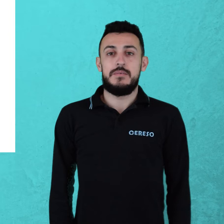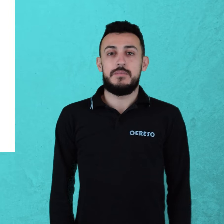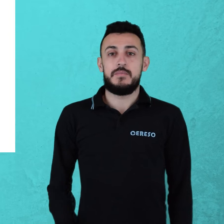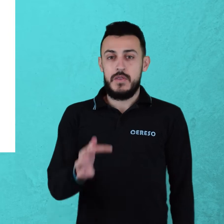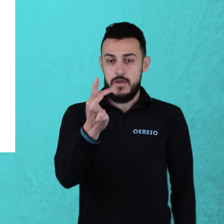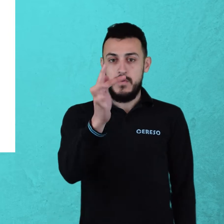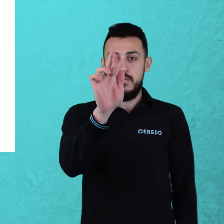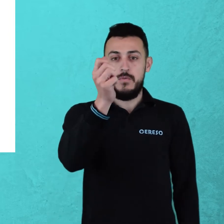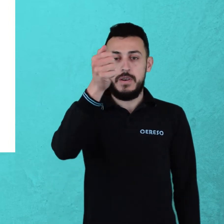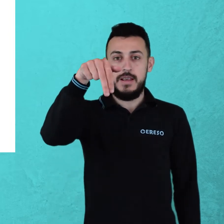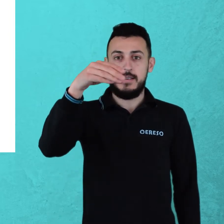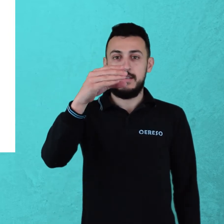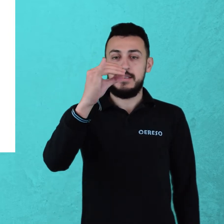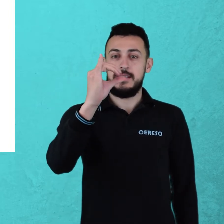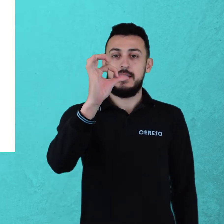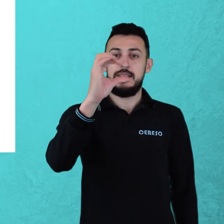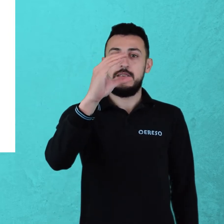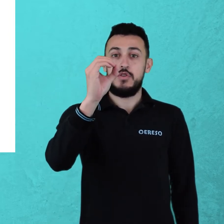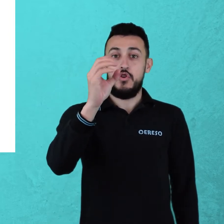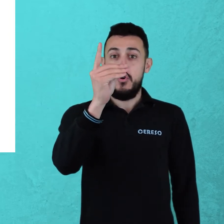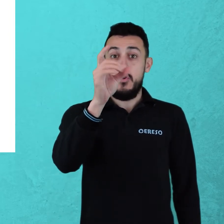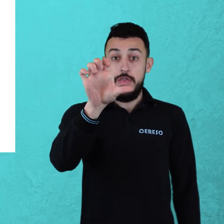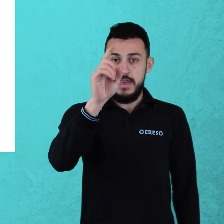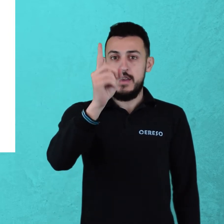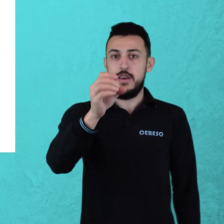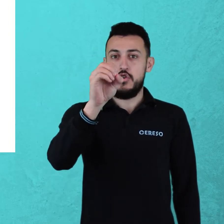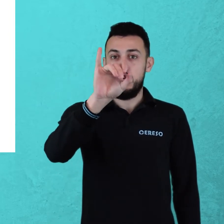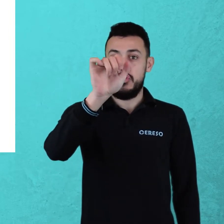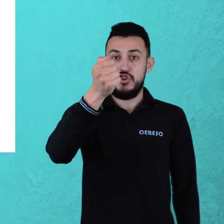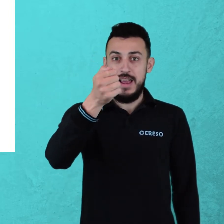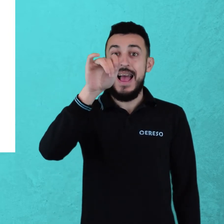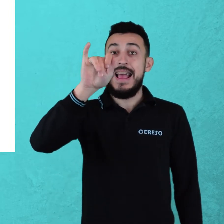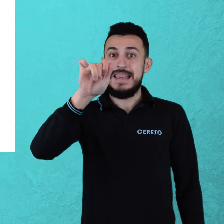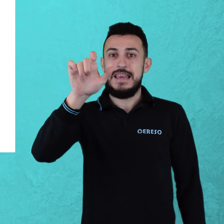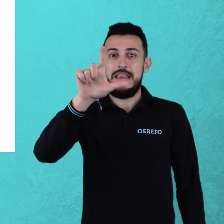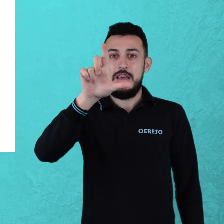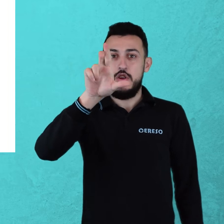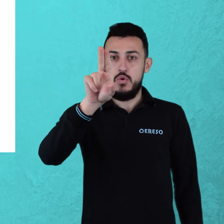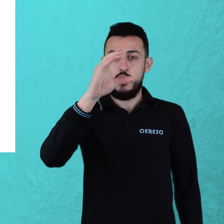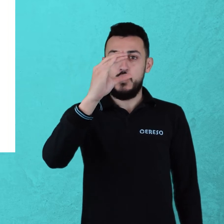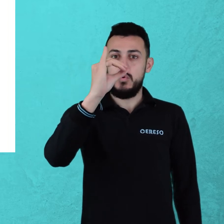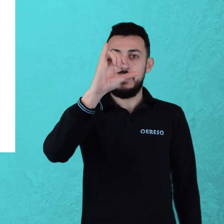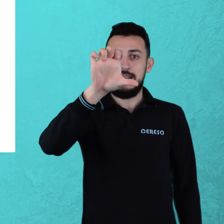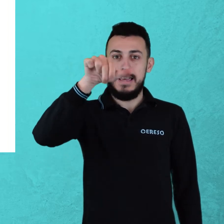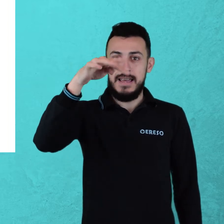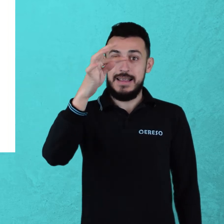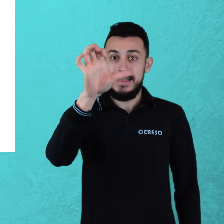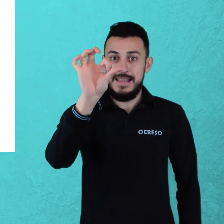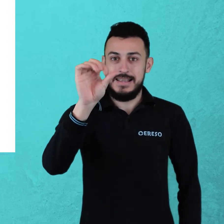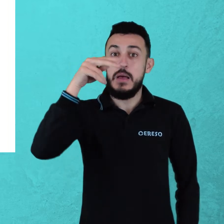Francisco de Goya, Francisco de Goya y Lucientes, pintor